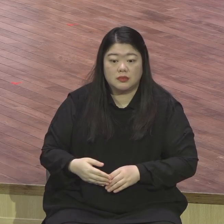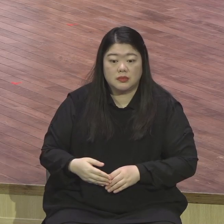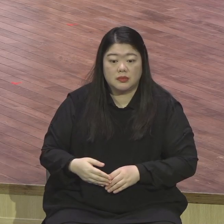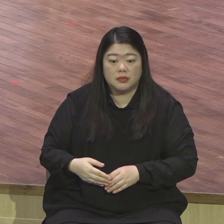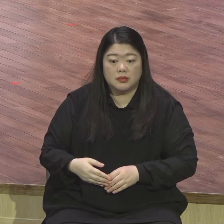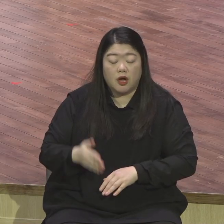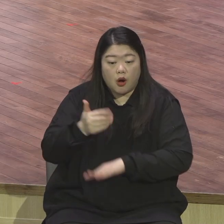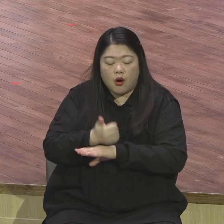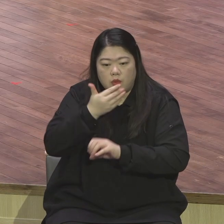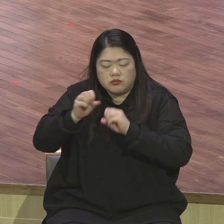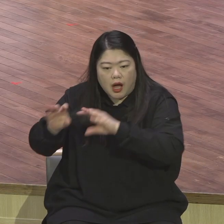만들고 있습니다